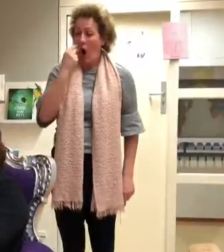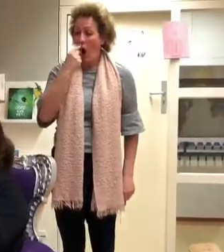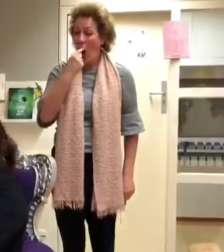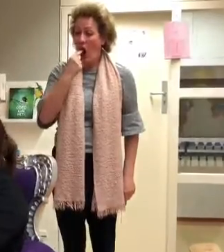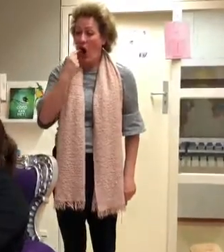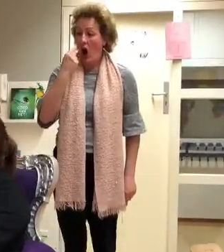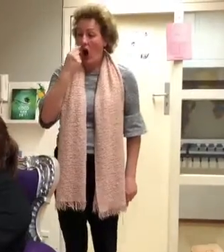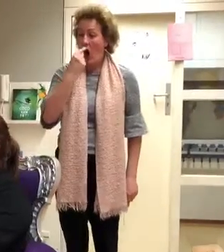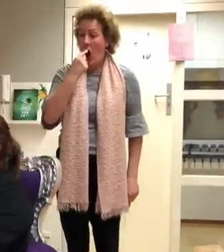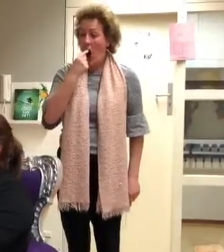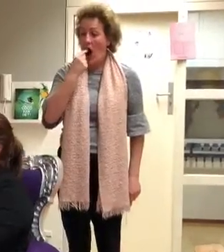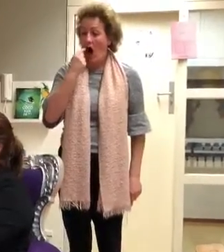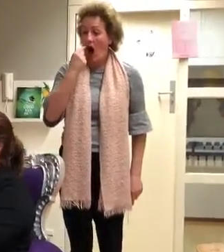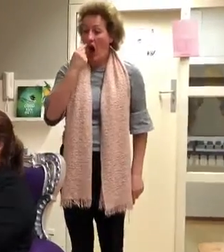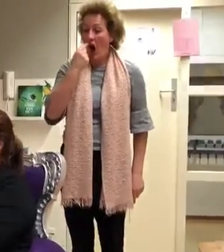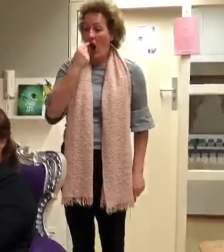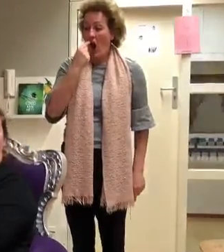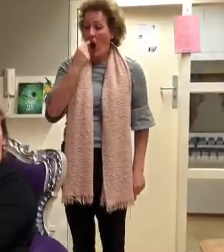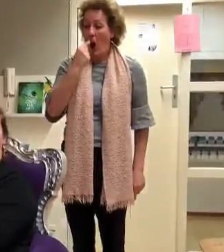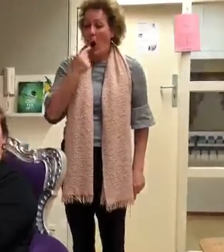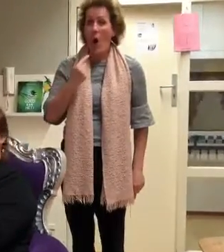rondje en dat klinkt zo.